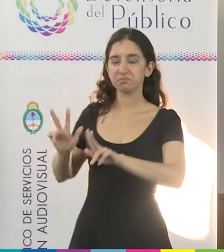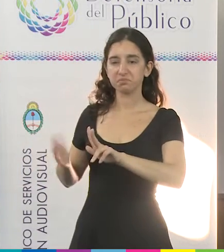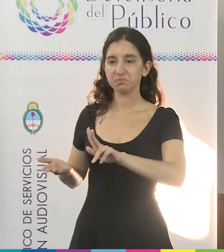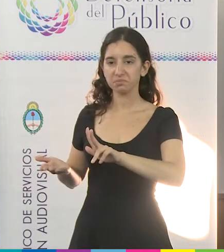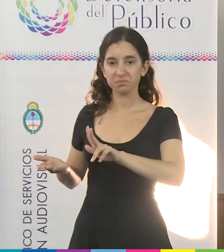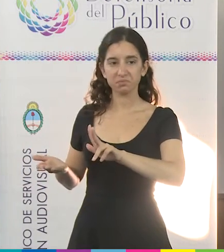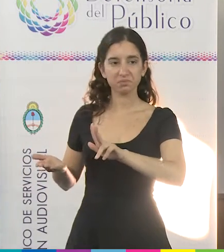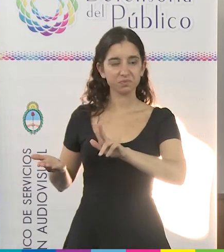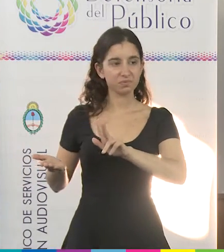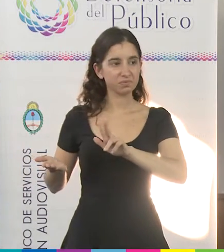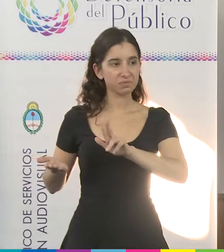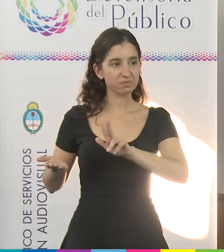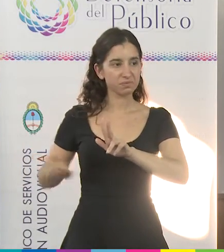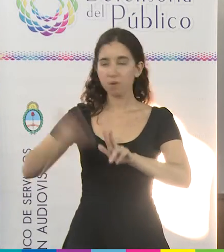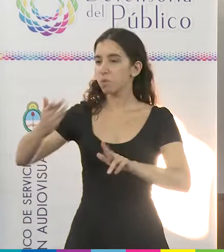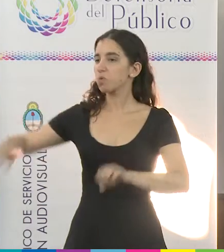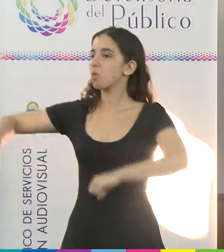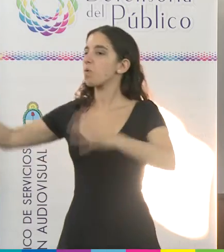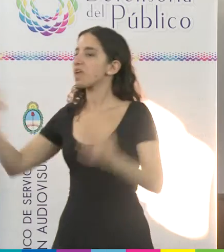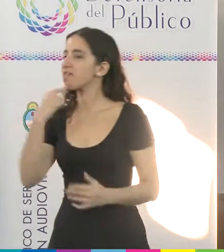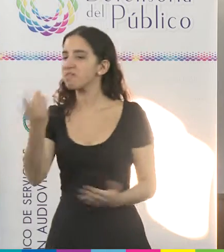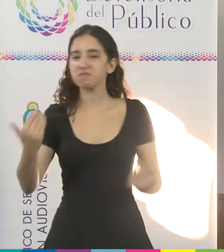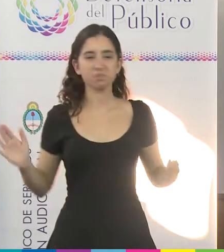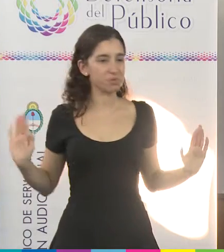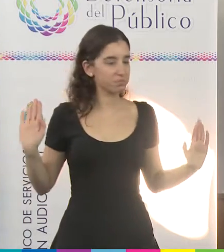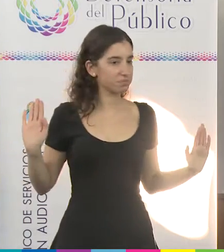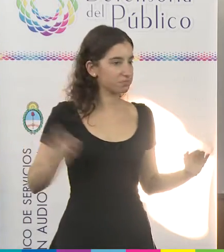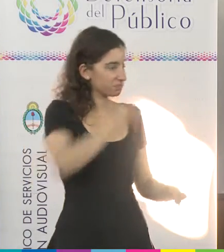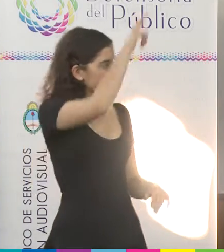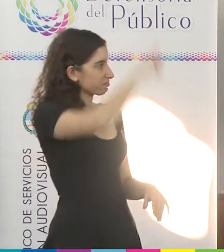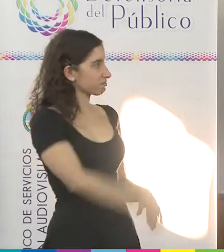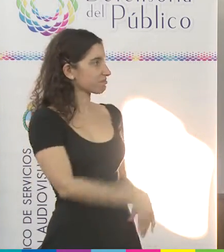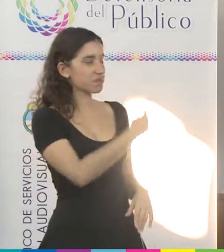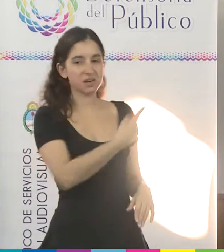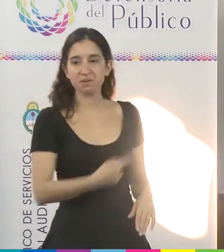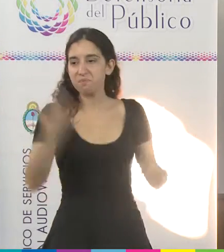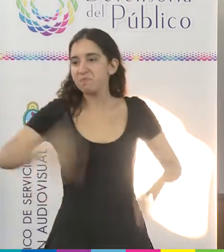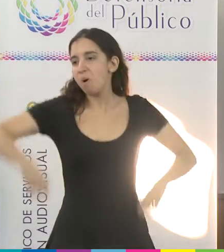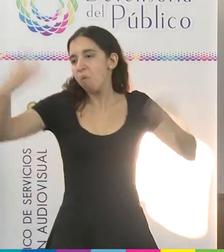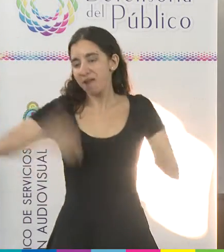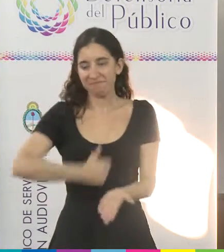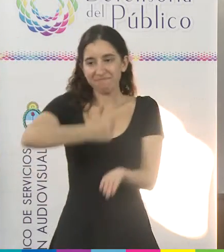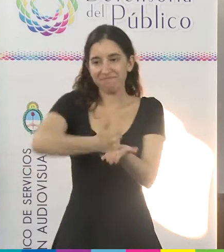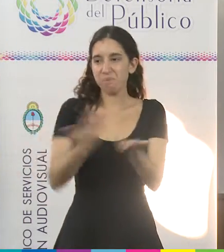elaborar y cualquiera lo podía decir. Así que, de hecho, yo aquí estoy, soy un cualquiera.